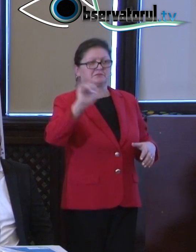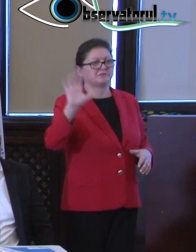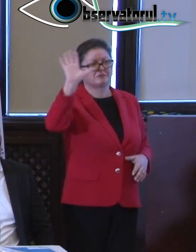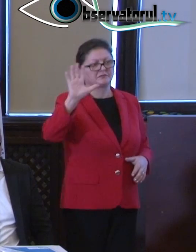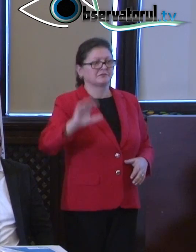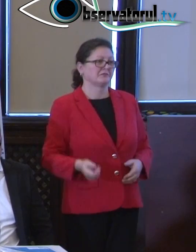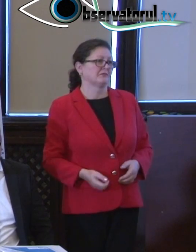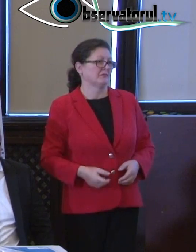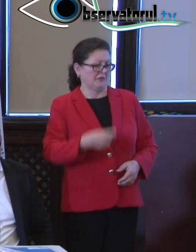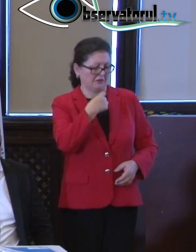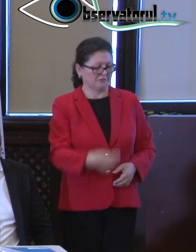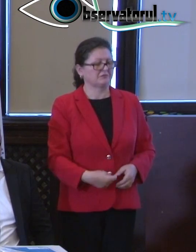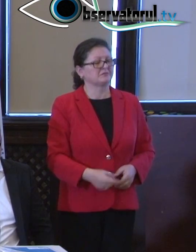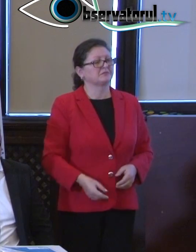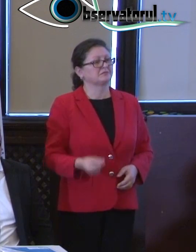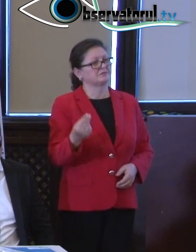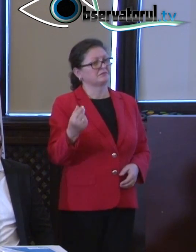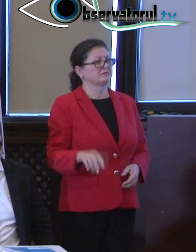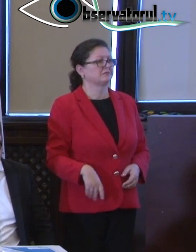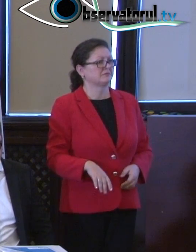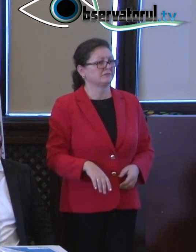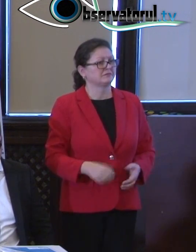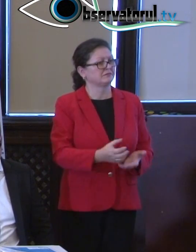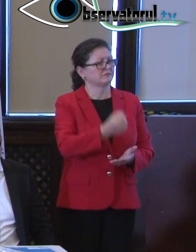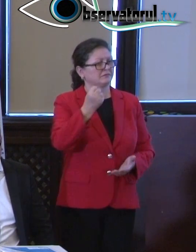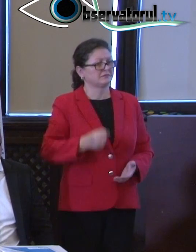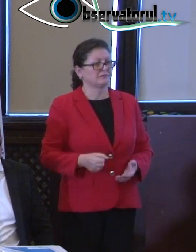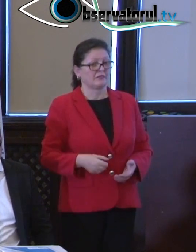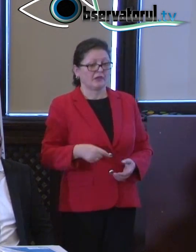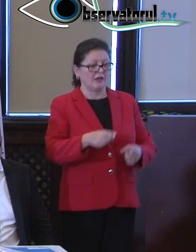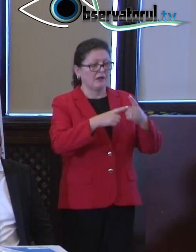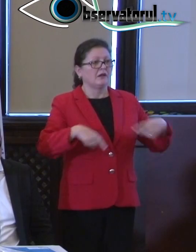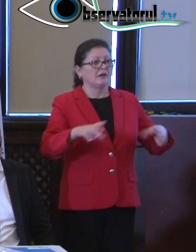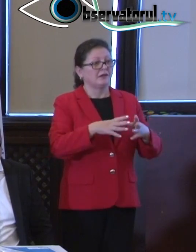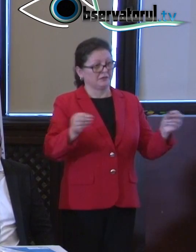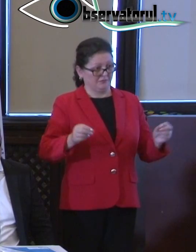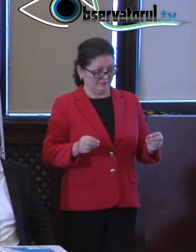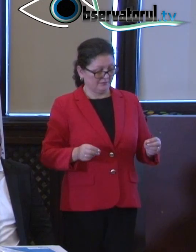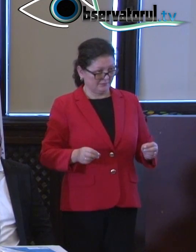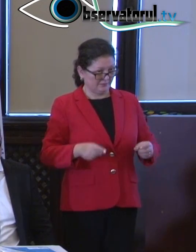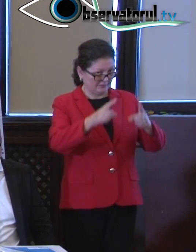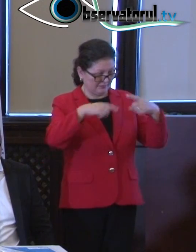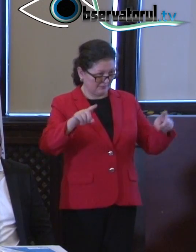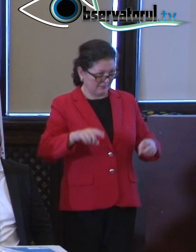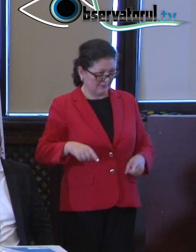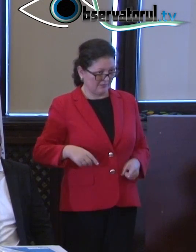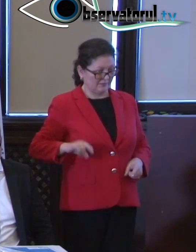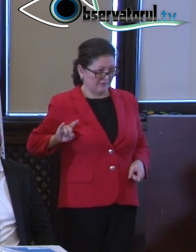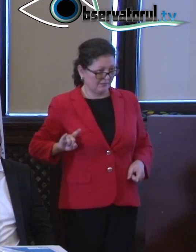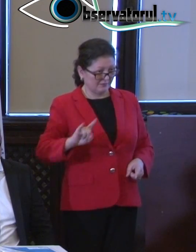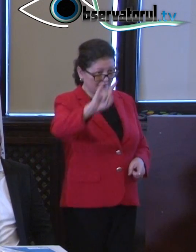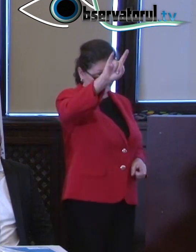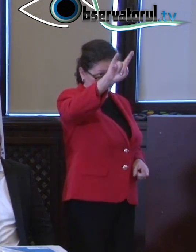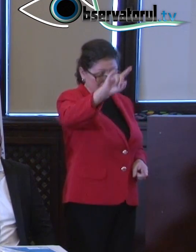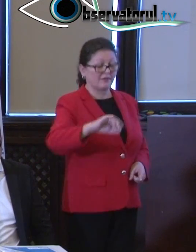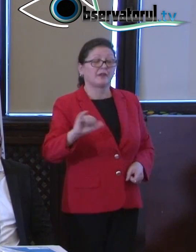capital. Pentru noi ca români, în unii mei, cred că înseamnă să pot să mă urc în avion civilizat și să știu ce servicii mi-o